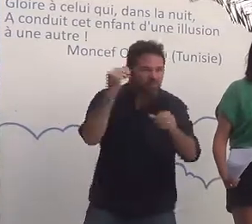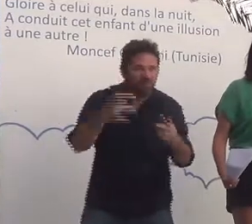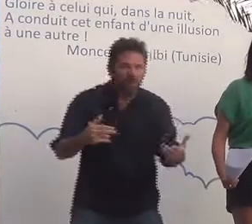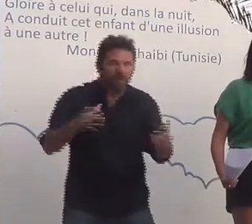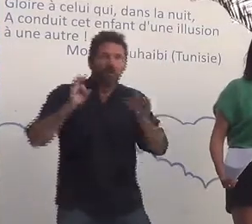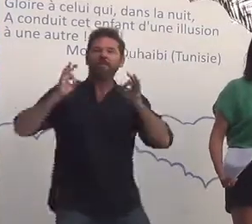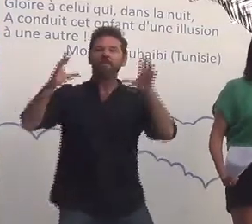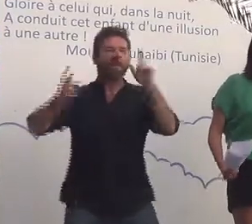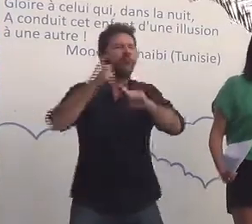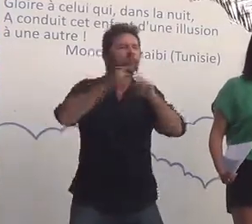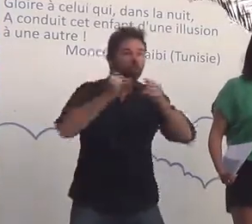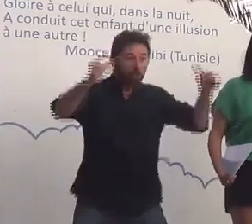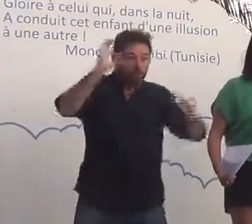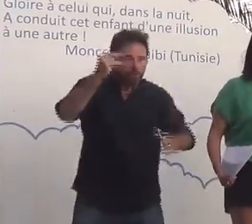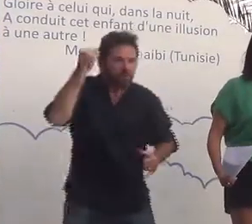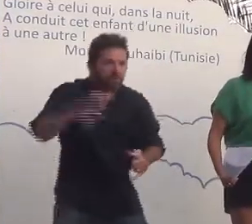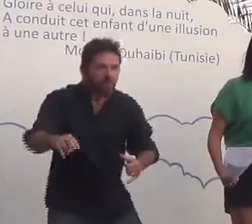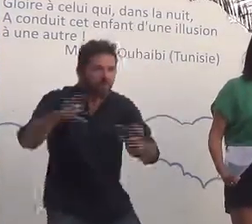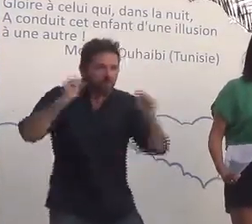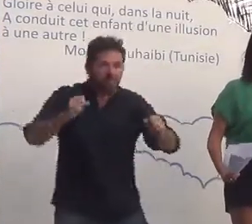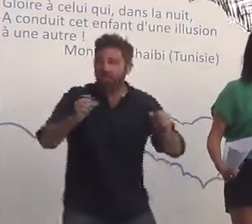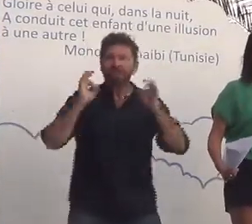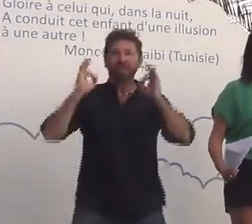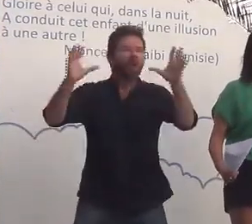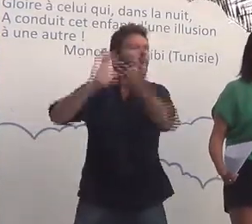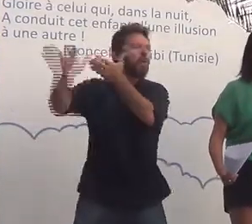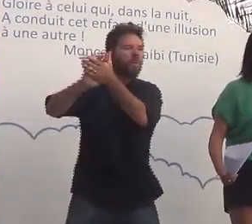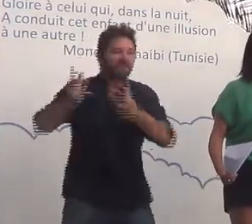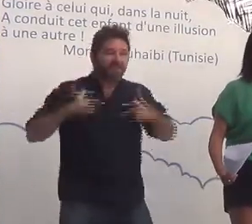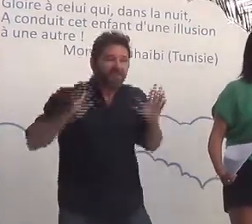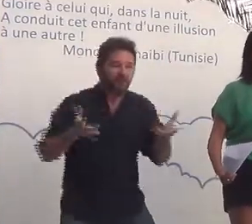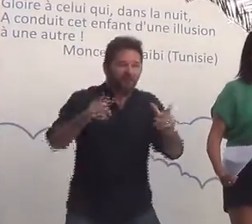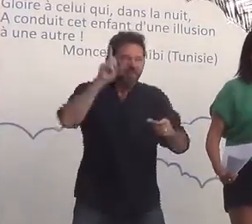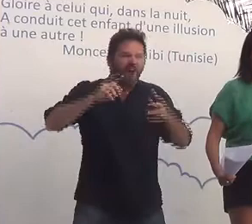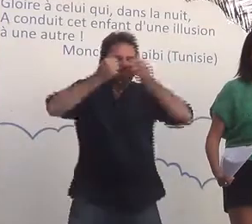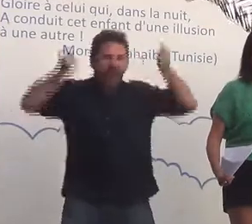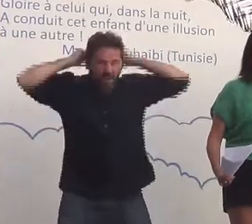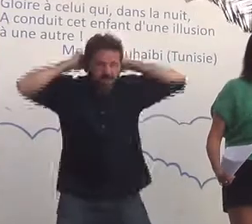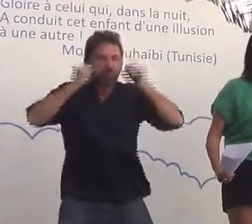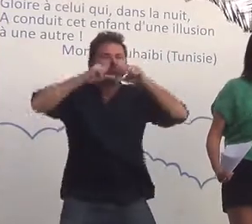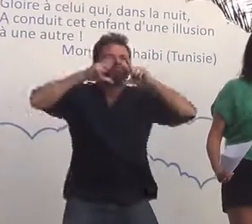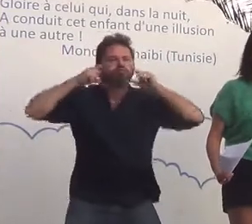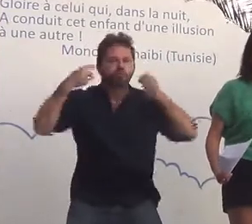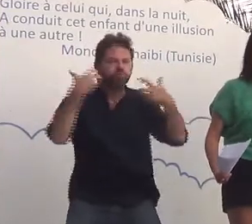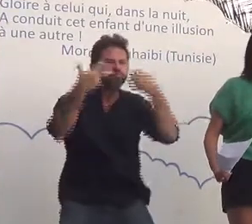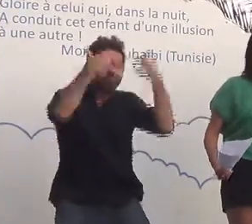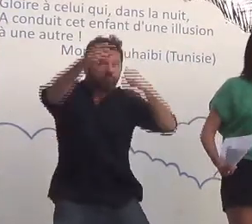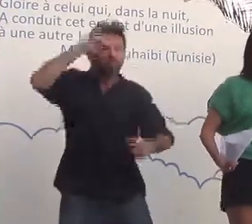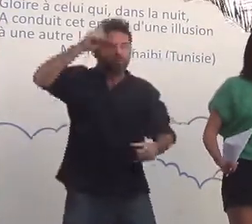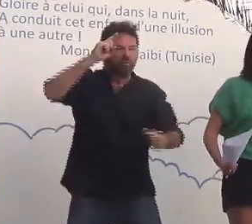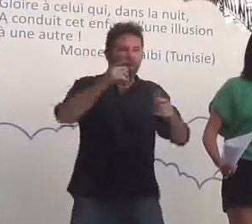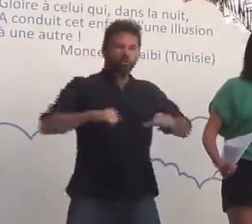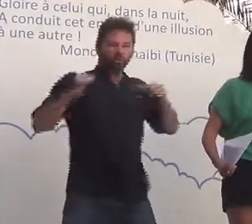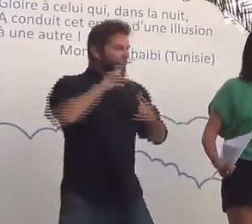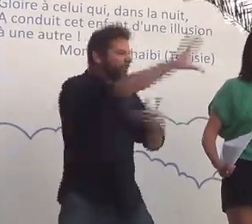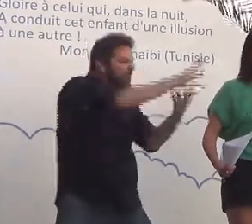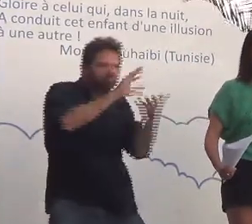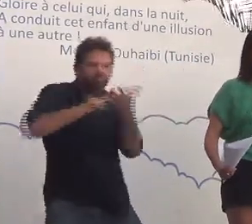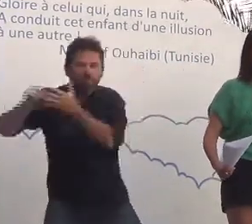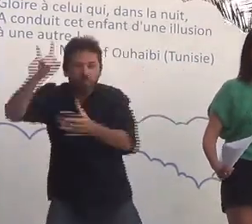qu'il y a de plus important ? Pourrait-on vivre sans notion de temps ? Pourquoi certaines femmes se font-elles des lifting ? La jeunesse a-t-elle toujours été une référence esthétique ? Avec quelles larmes peut-on tuer le temps ? Pourquoi